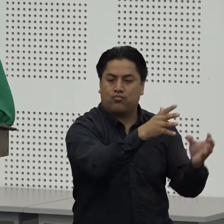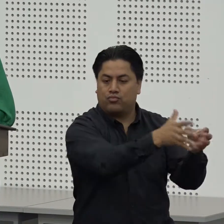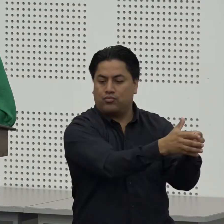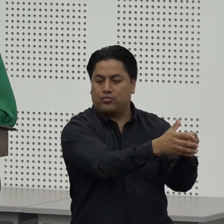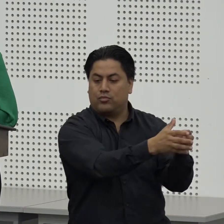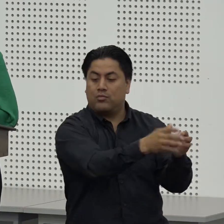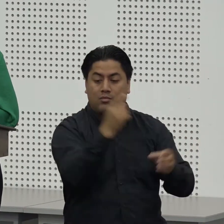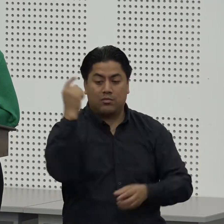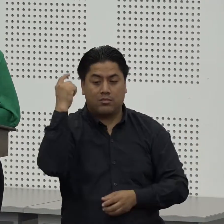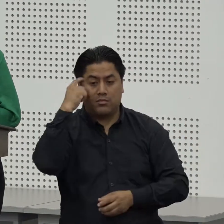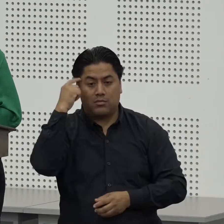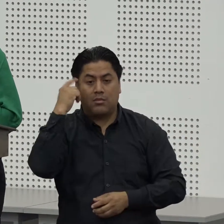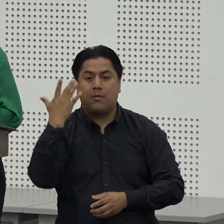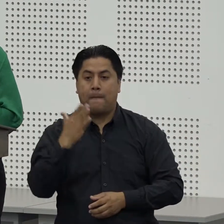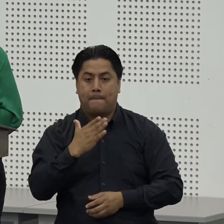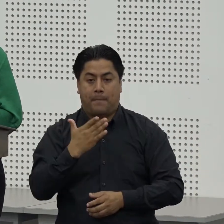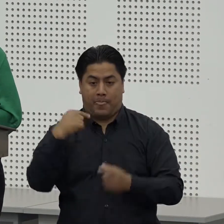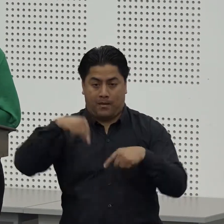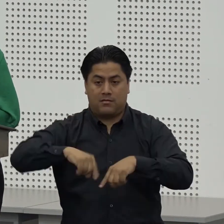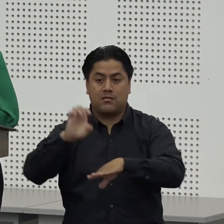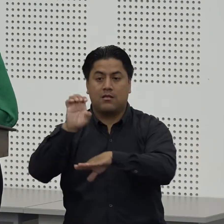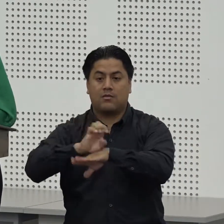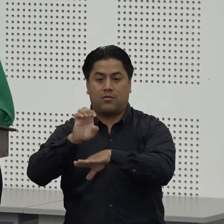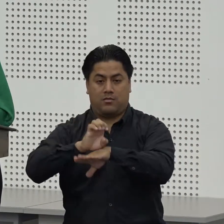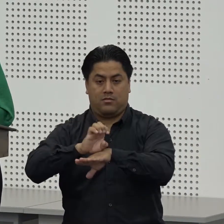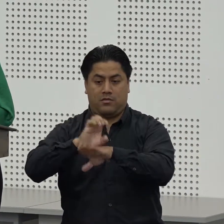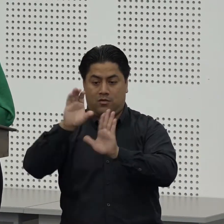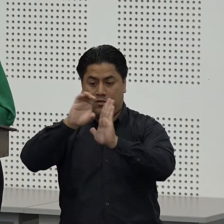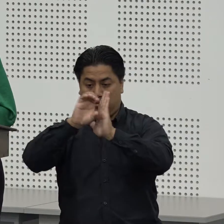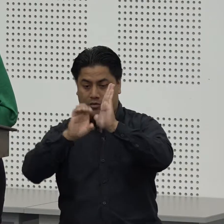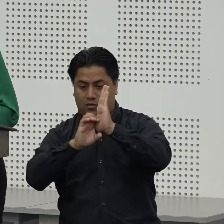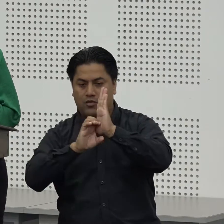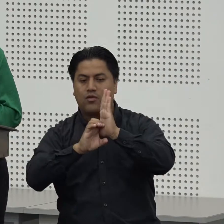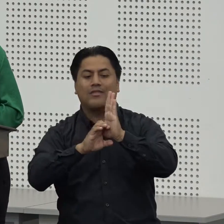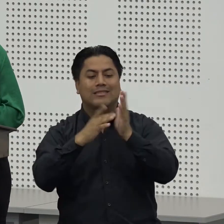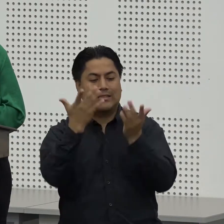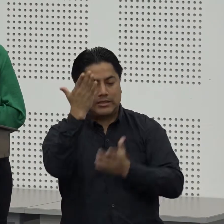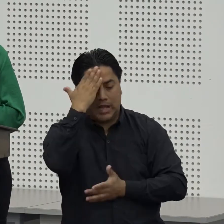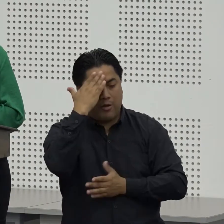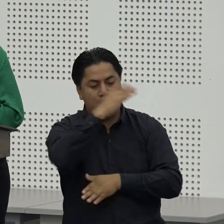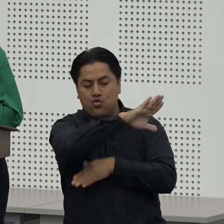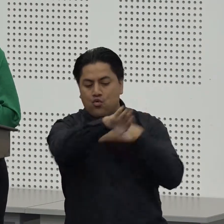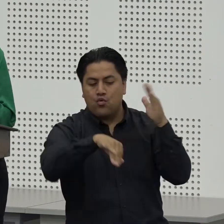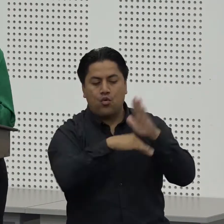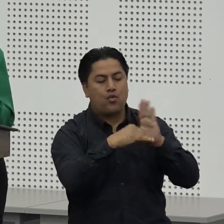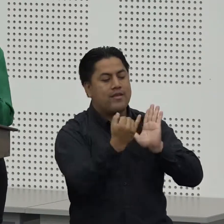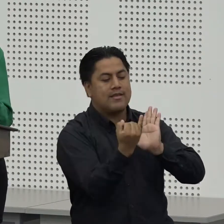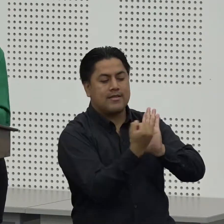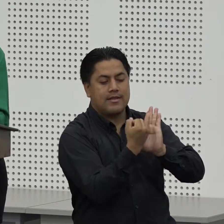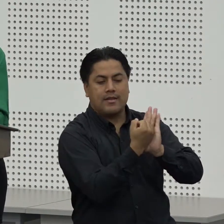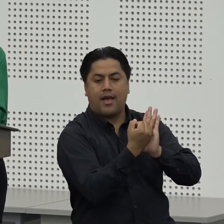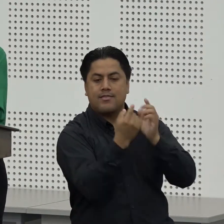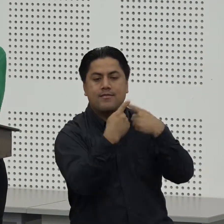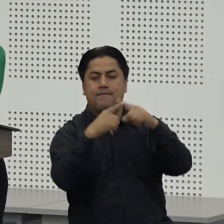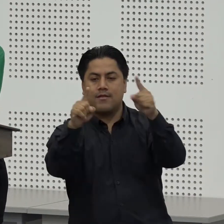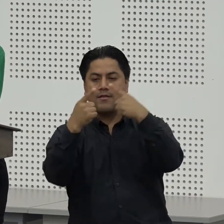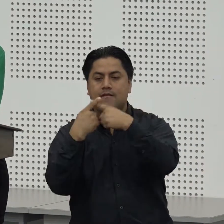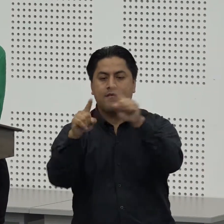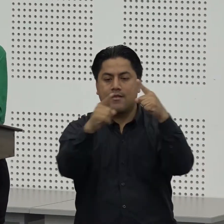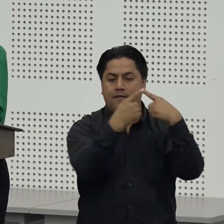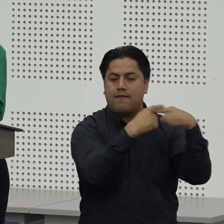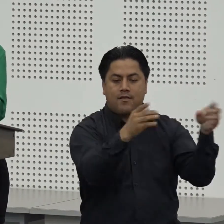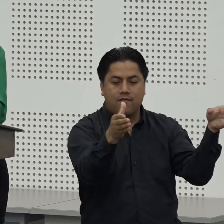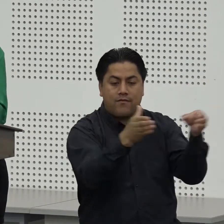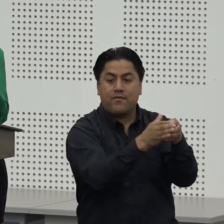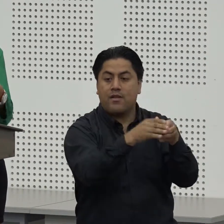pensemos también nuestra constitución reconoce la diversidad cultural en nuestro país este es otro grupo es otro